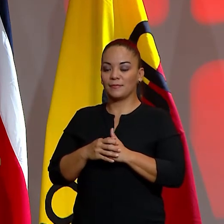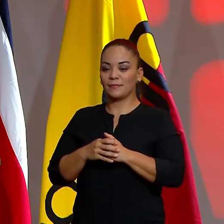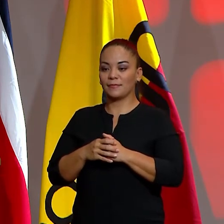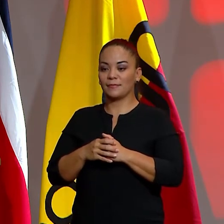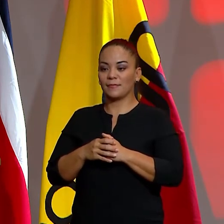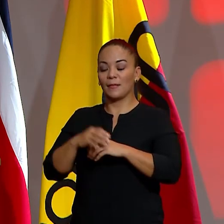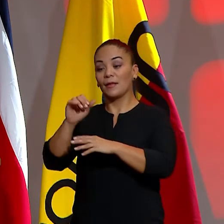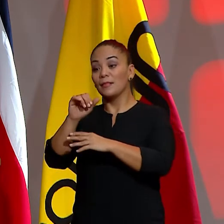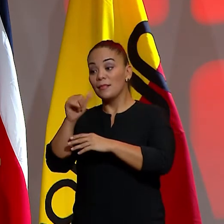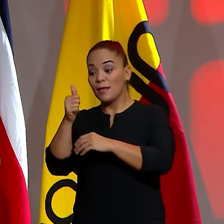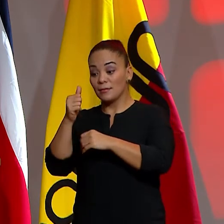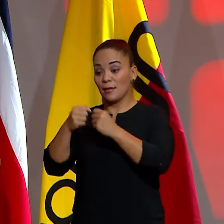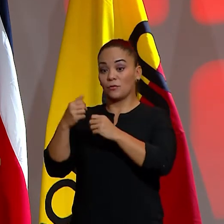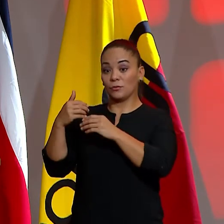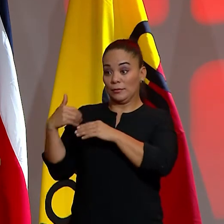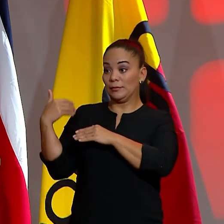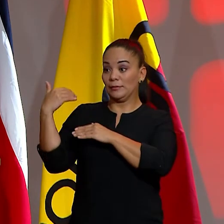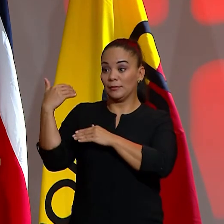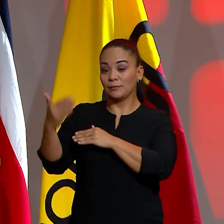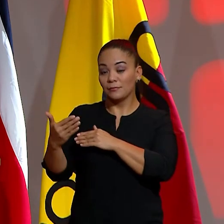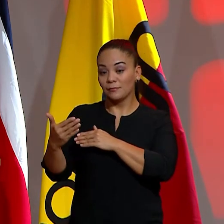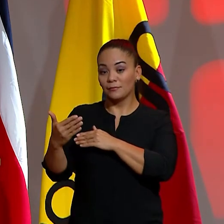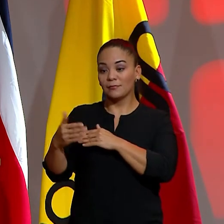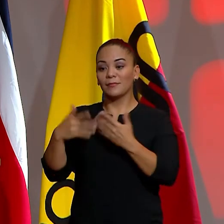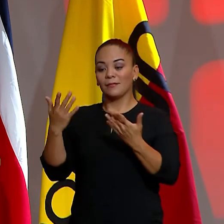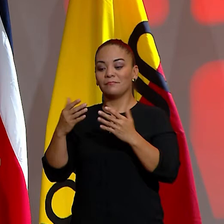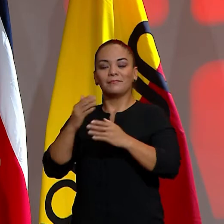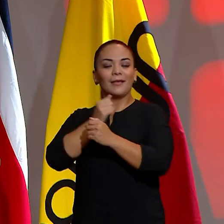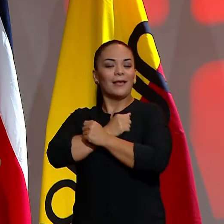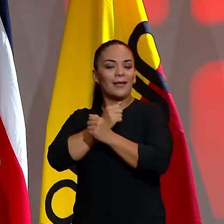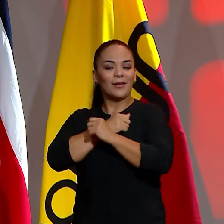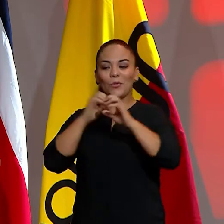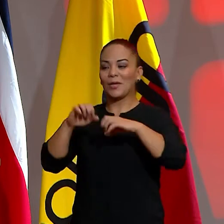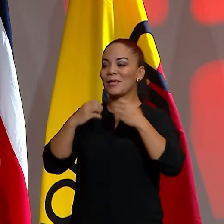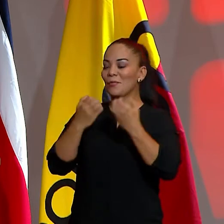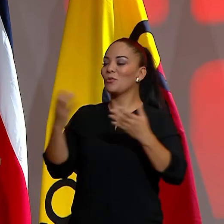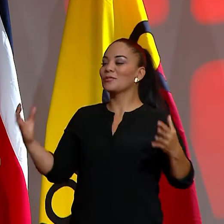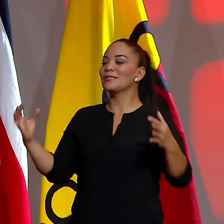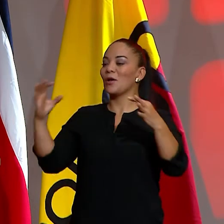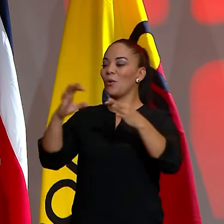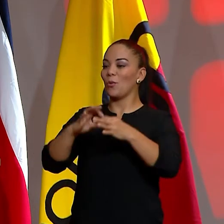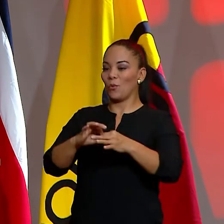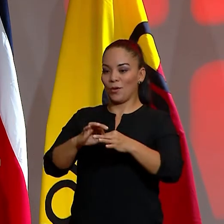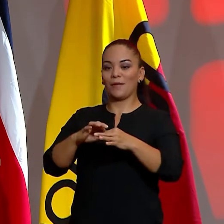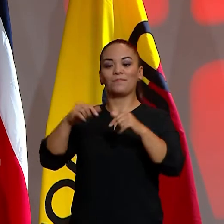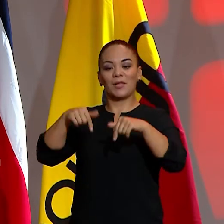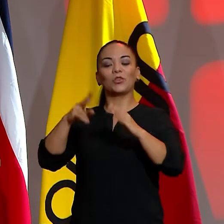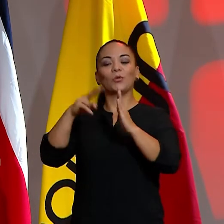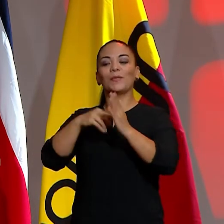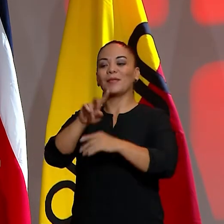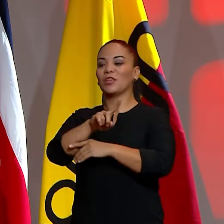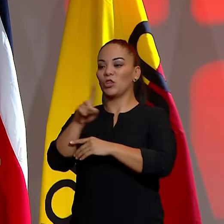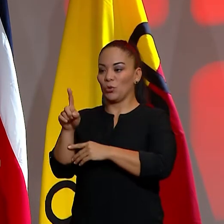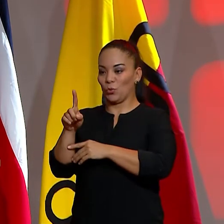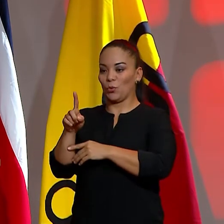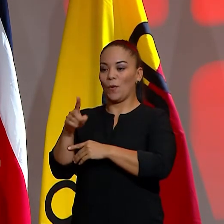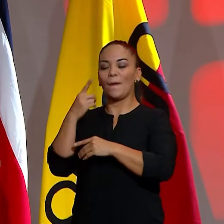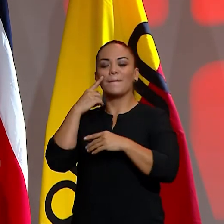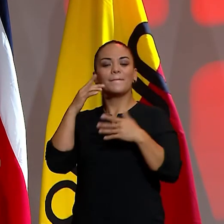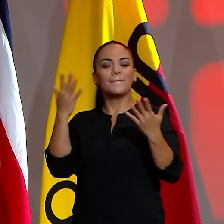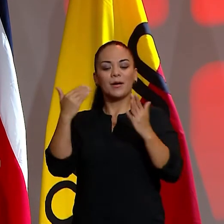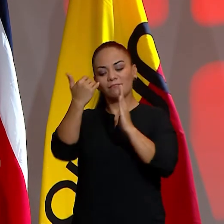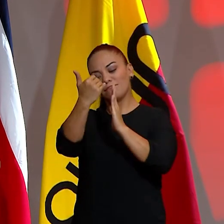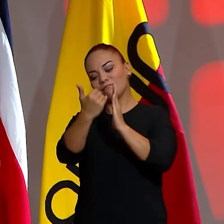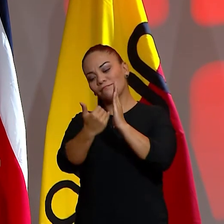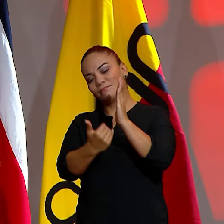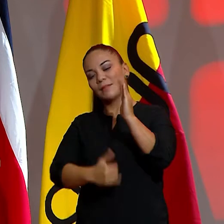Diez décadas más tarde, el querido Tim Florense se une en este 2021 a la larga